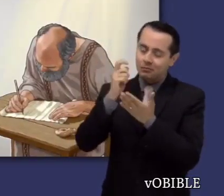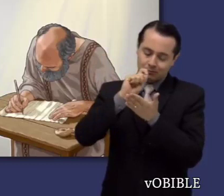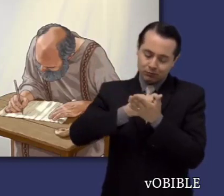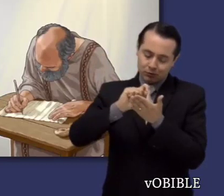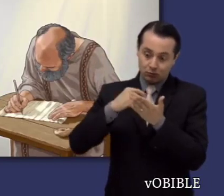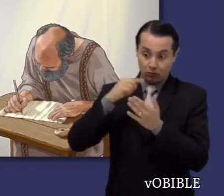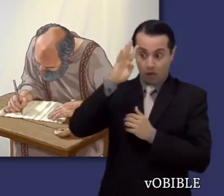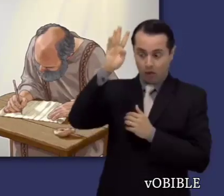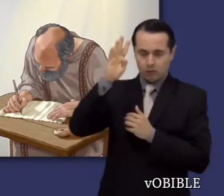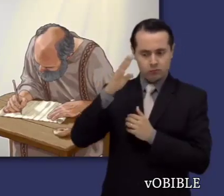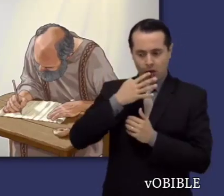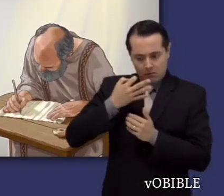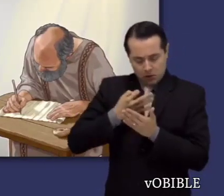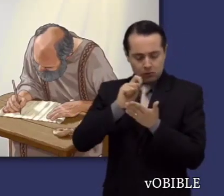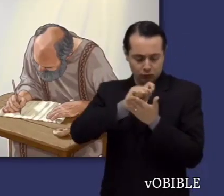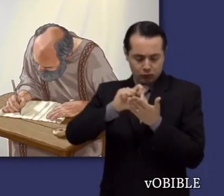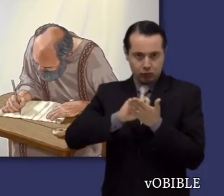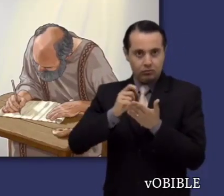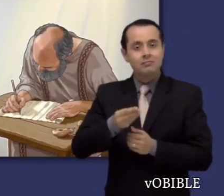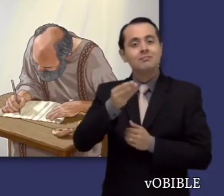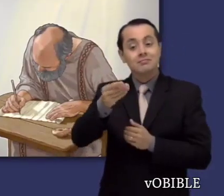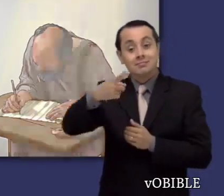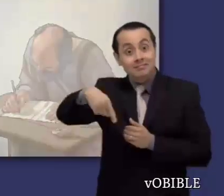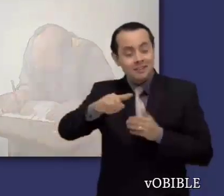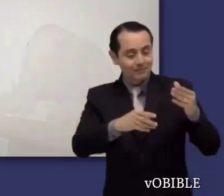revelación de Jesucristo y que no deben desviarse.